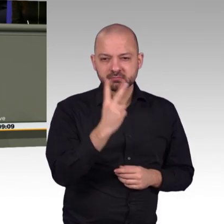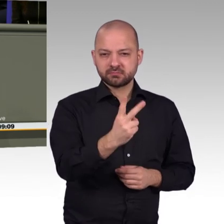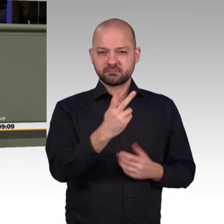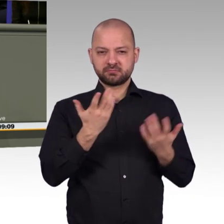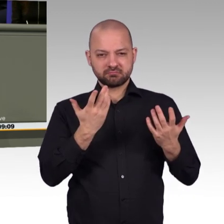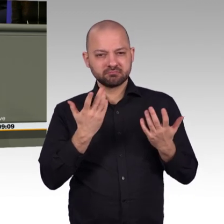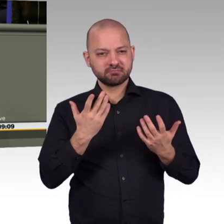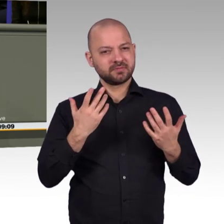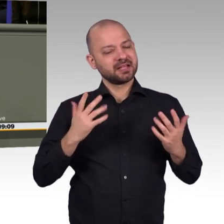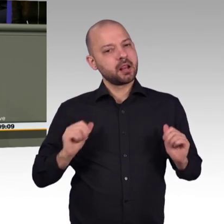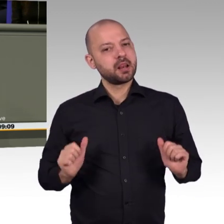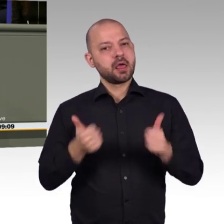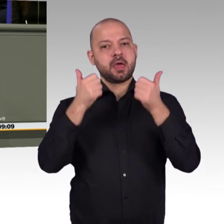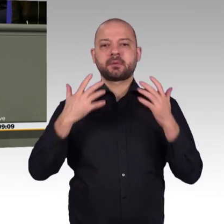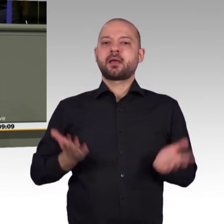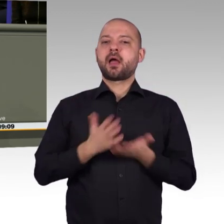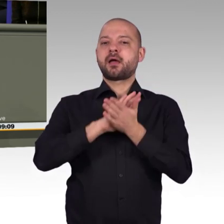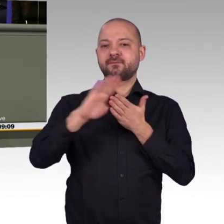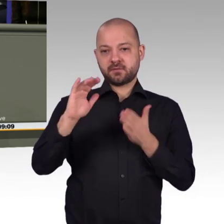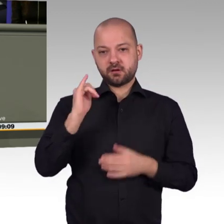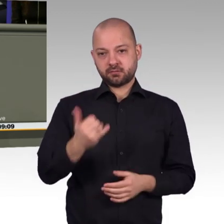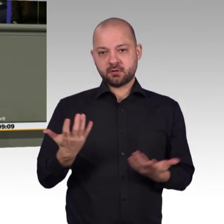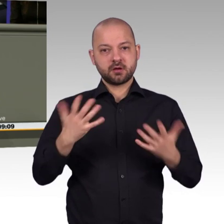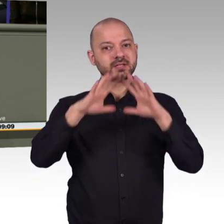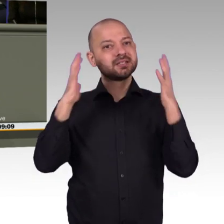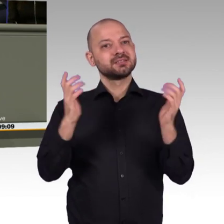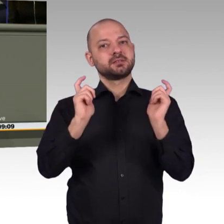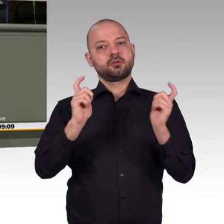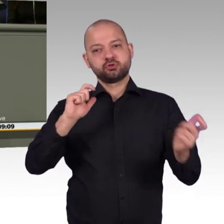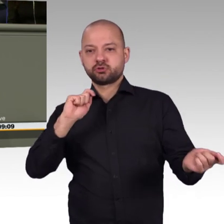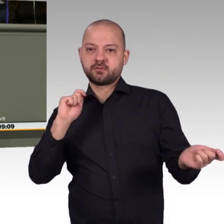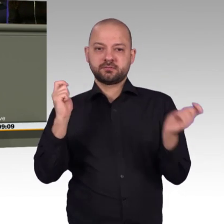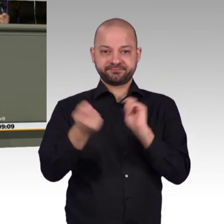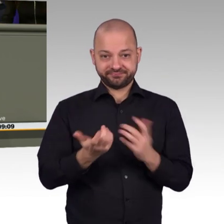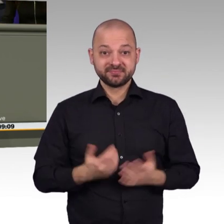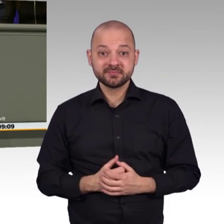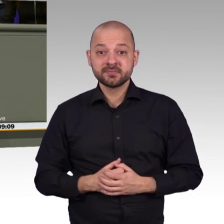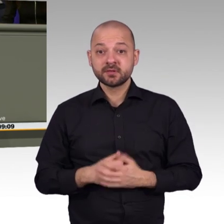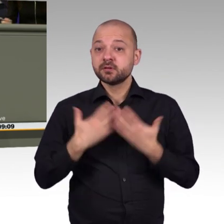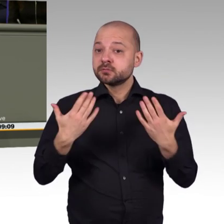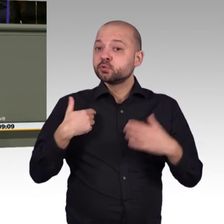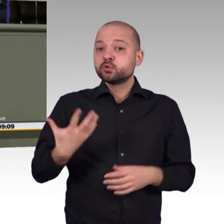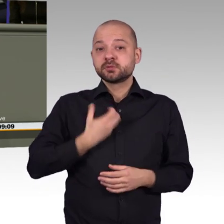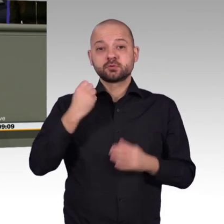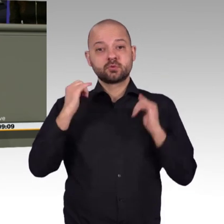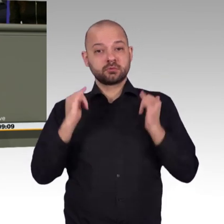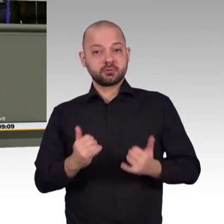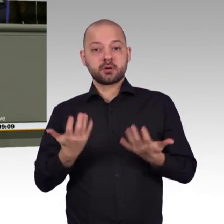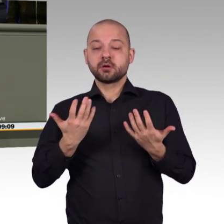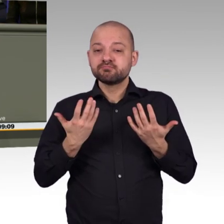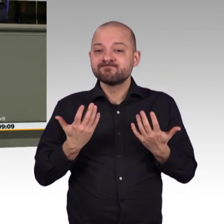müssen wir uns vielleicht auch ein bisschen davon lösen, nur in reinen Geschäftsjahren zu denken und auch darüber hinausgehen. Zum Thema